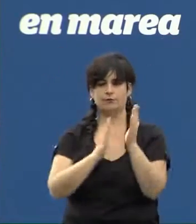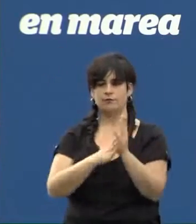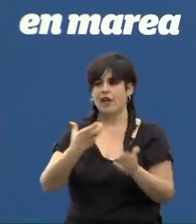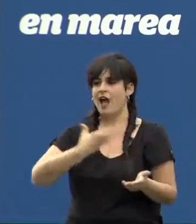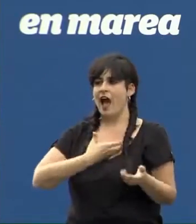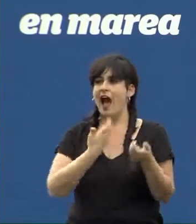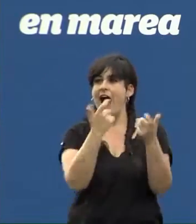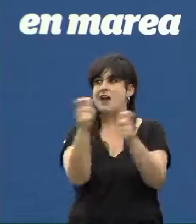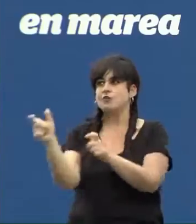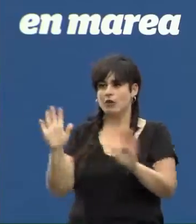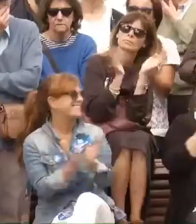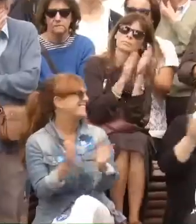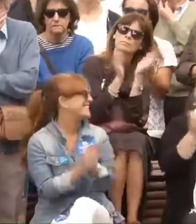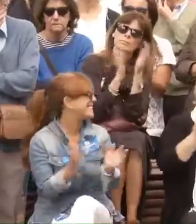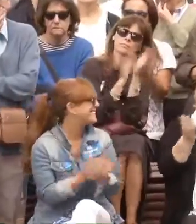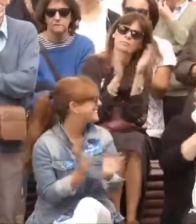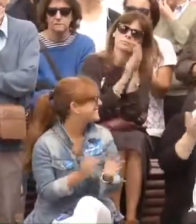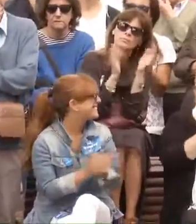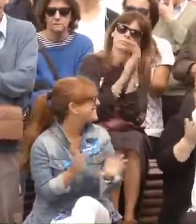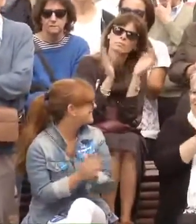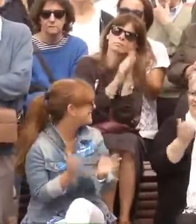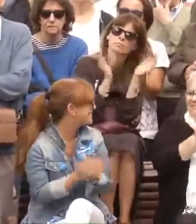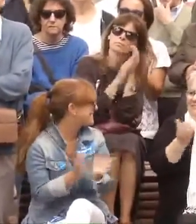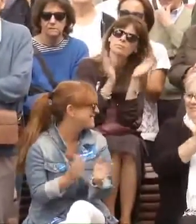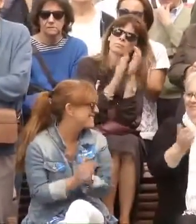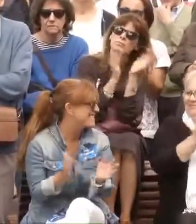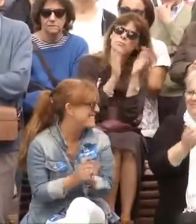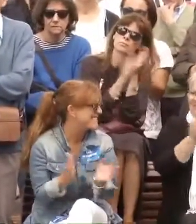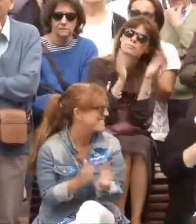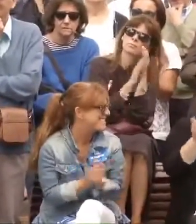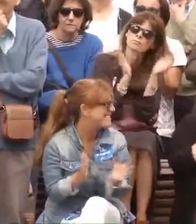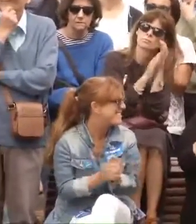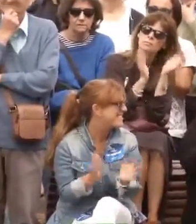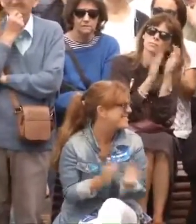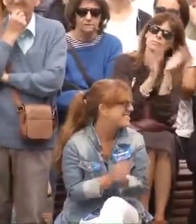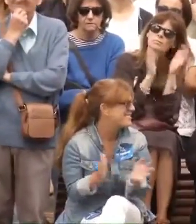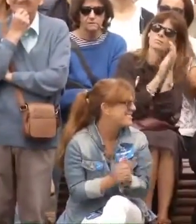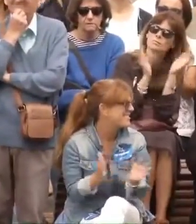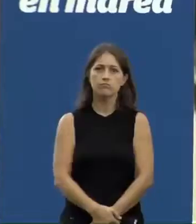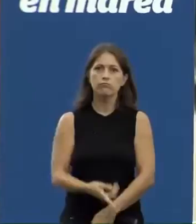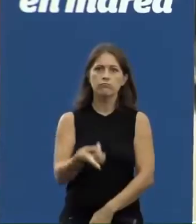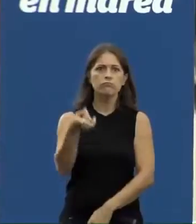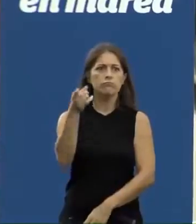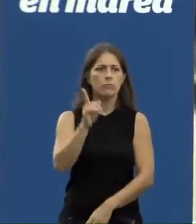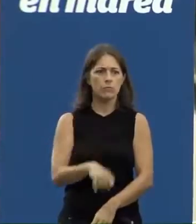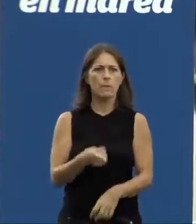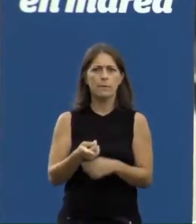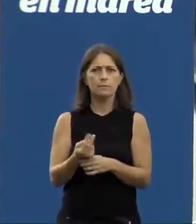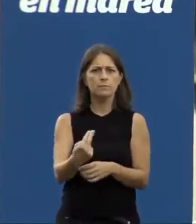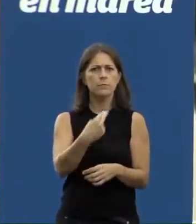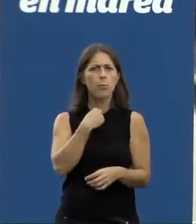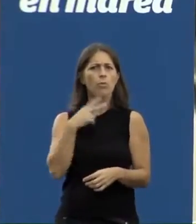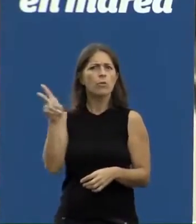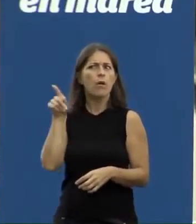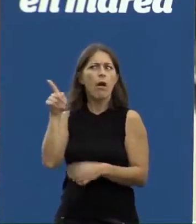Concellos, parroquias, concellos, seu país, ese país que pos nos carteles pero vives de costas cara a él. E van escoitar as